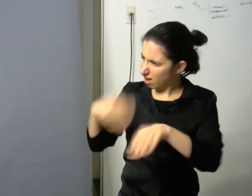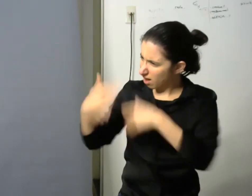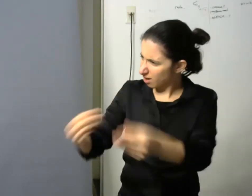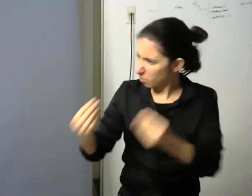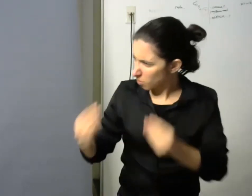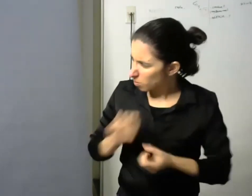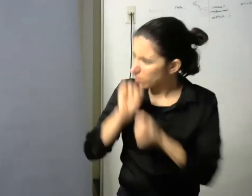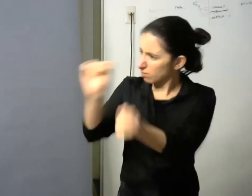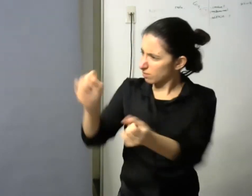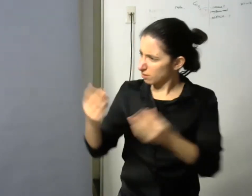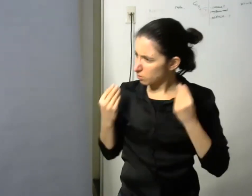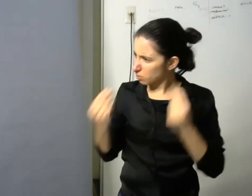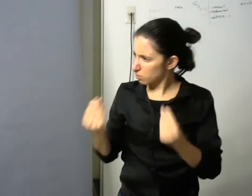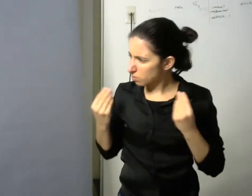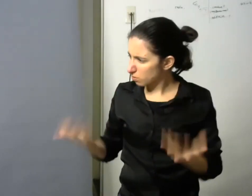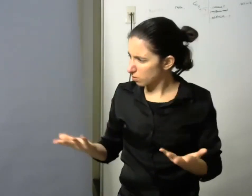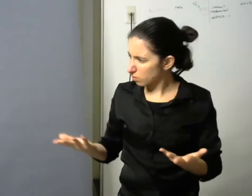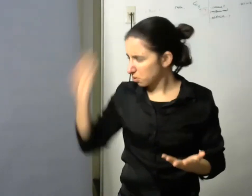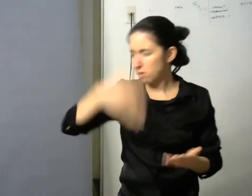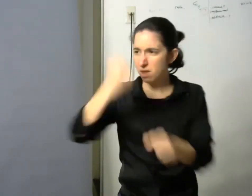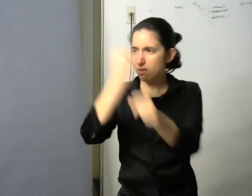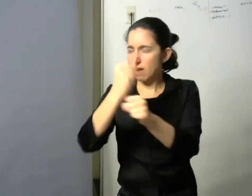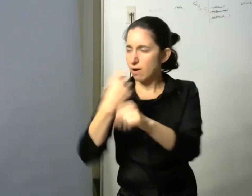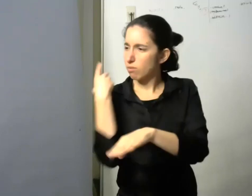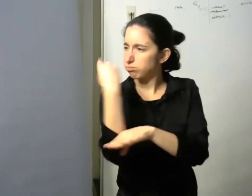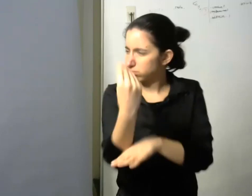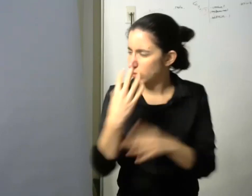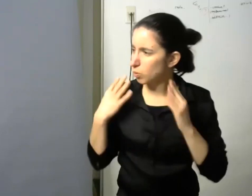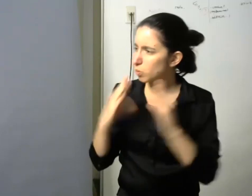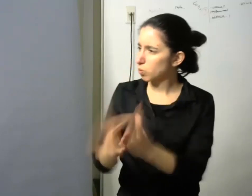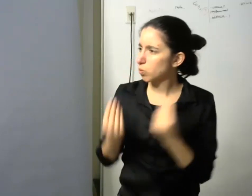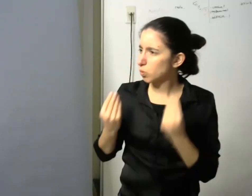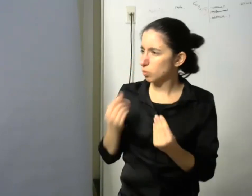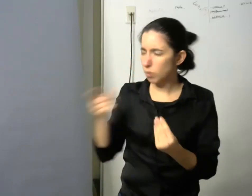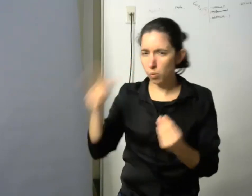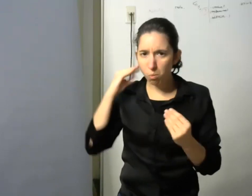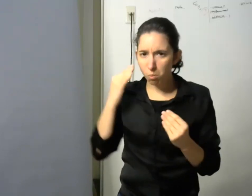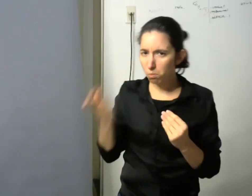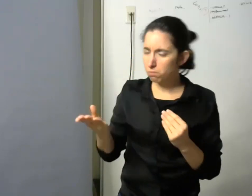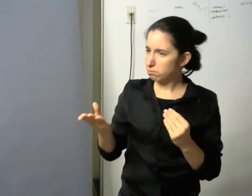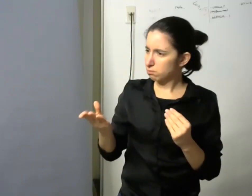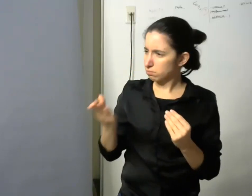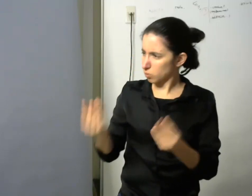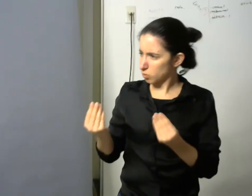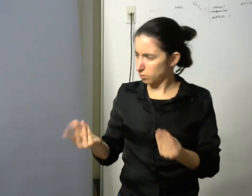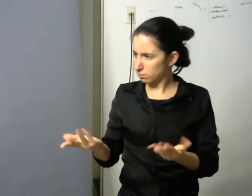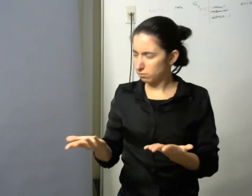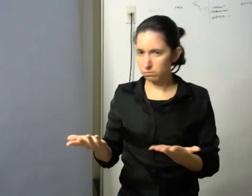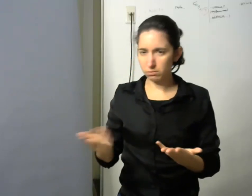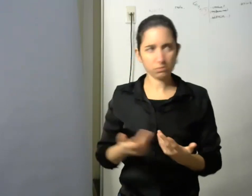y profesionalizar tu trabajo sin oír entonces ahí por primera